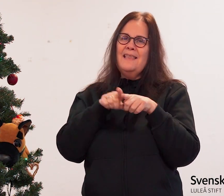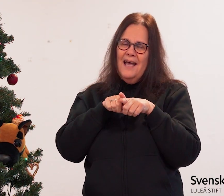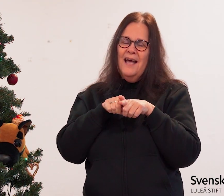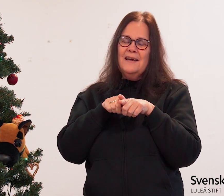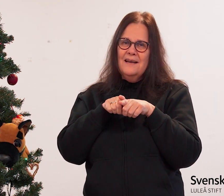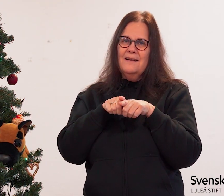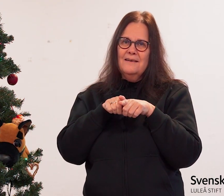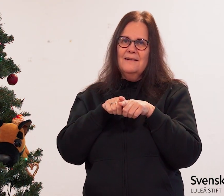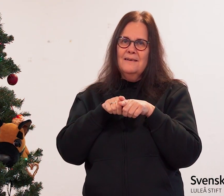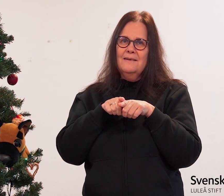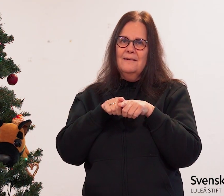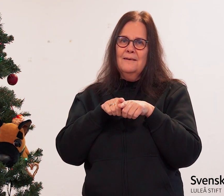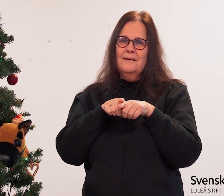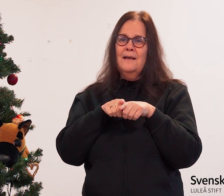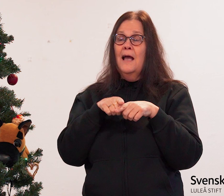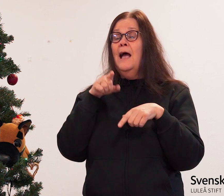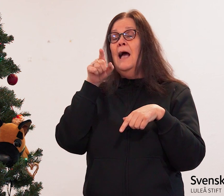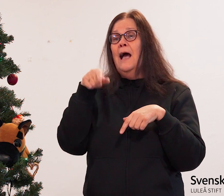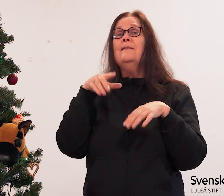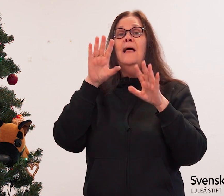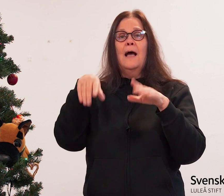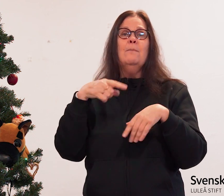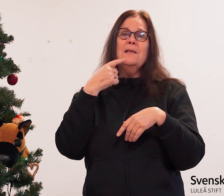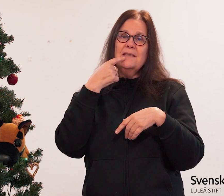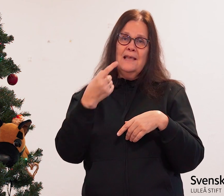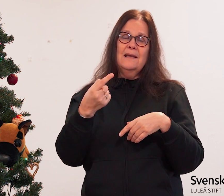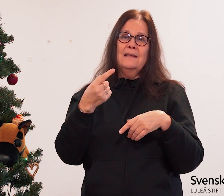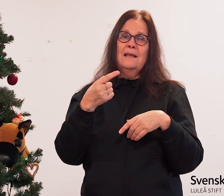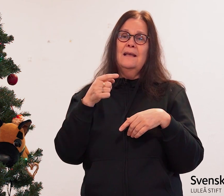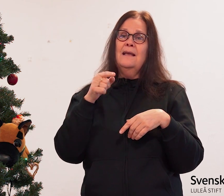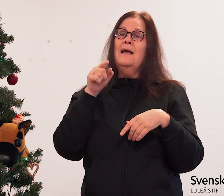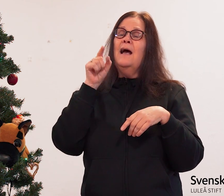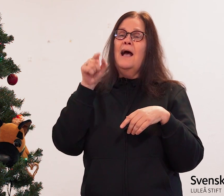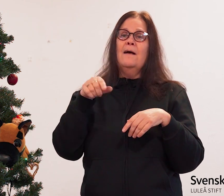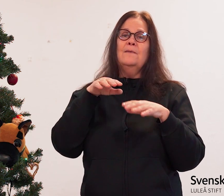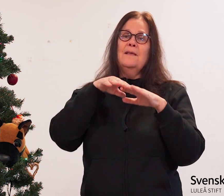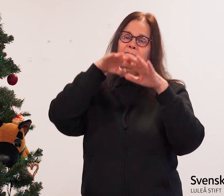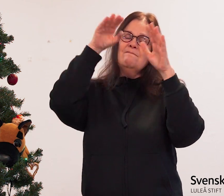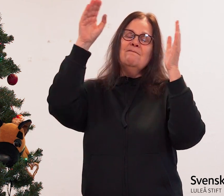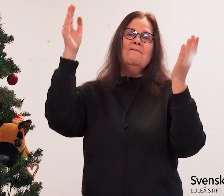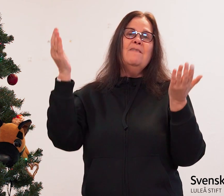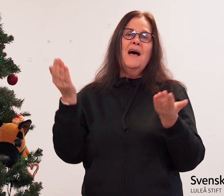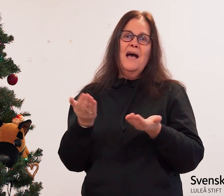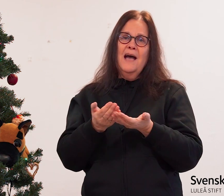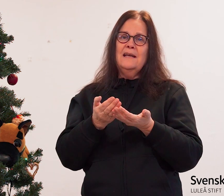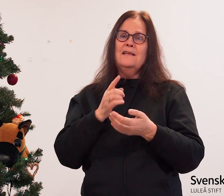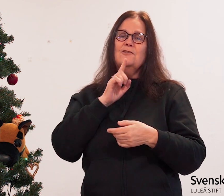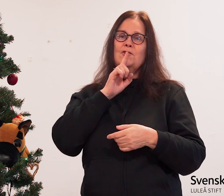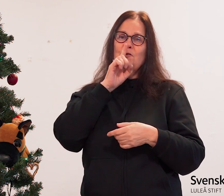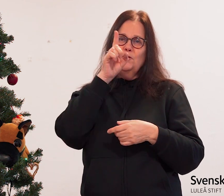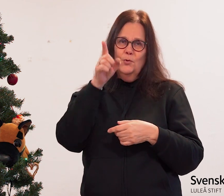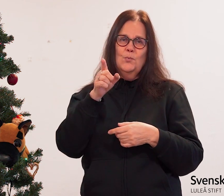alltid nära. Han har sagt att han är världens ljus.